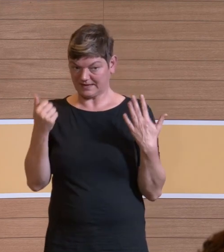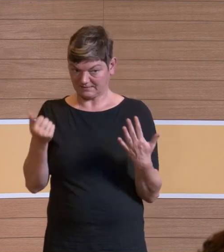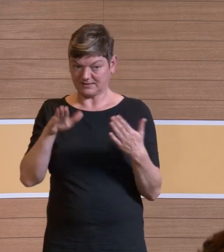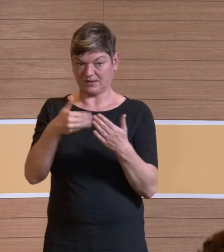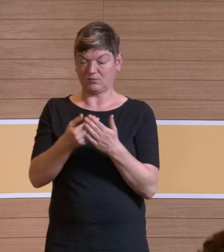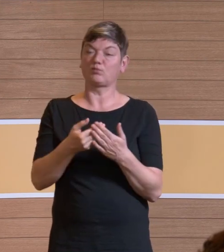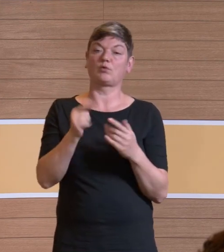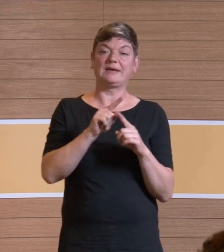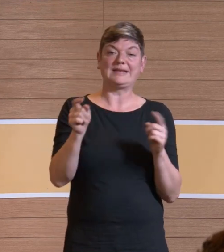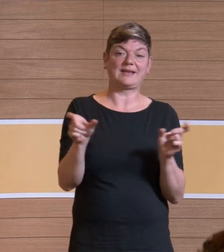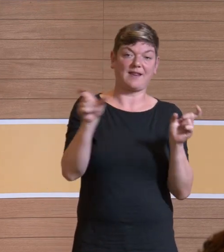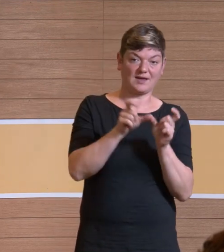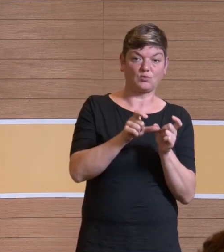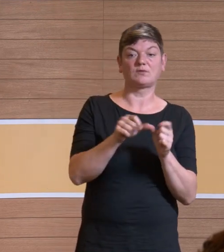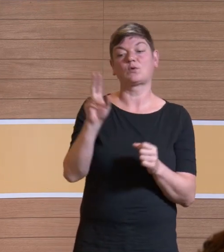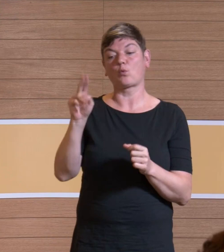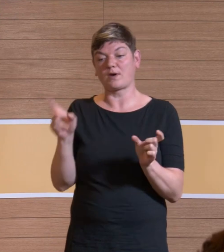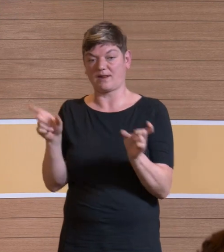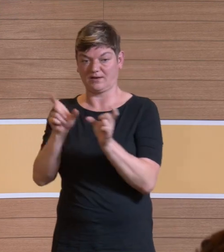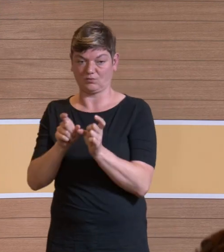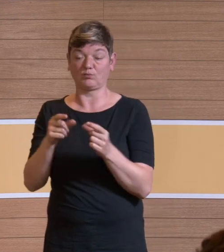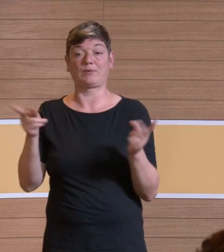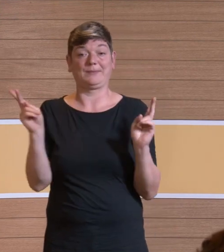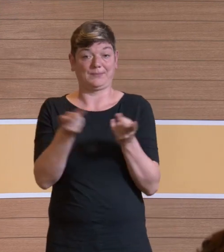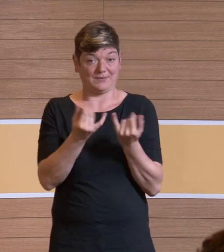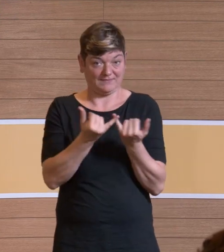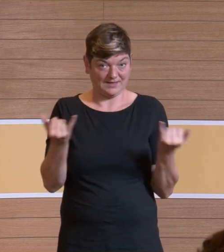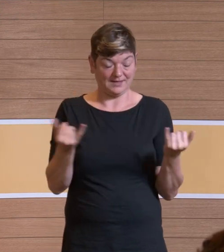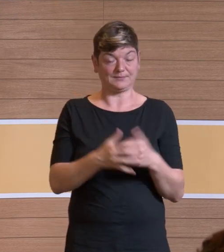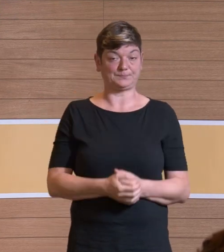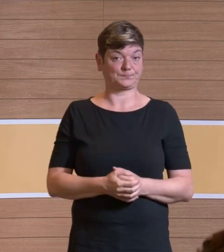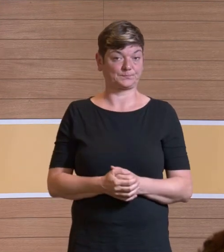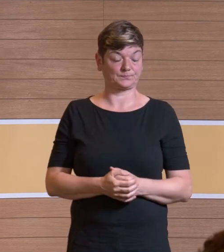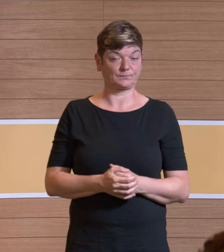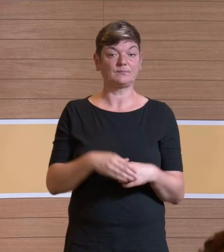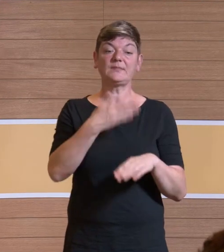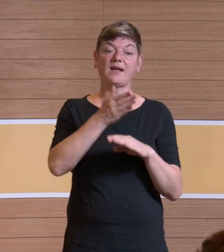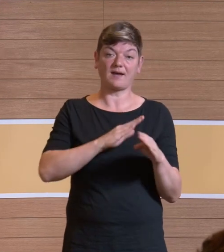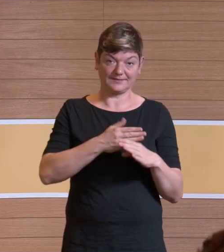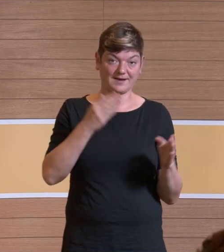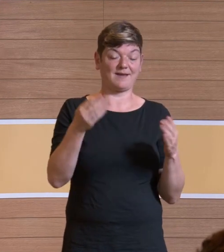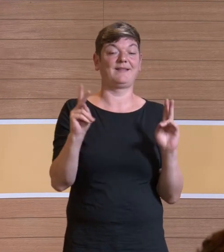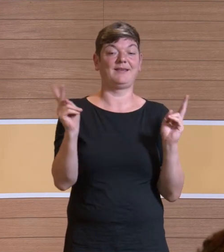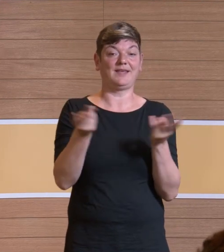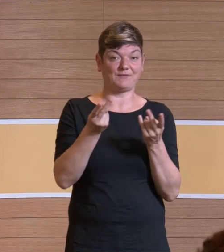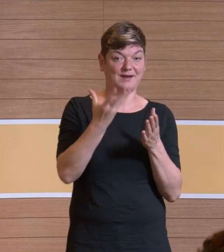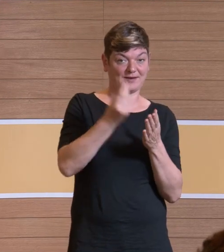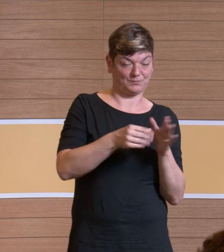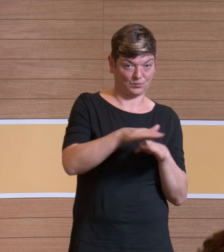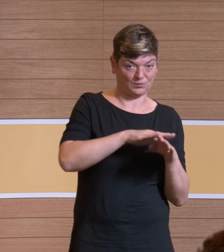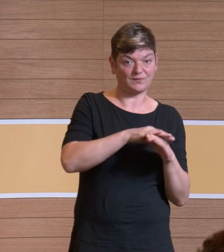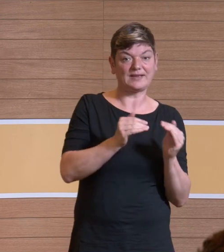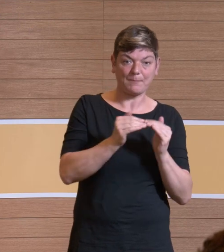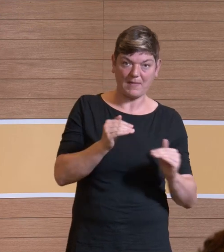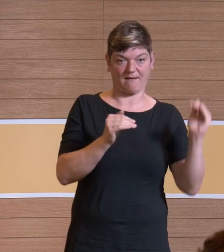Und dementsprechend kriege ich das nur gleich, wenn ich den Anteil der äquivalenten Absorptionsfläche erhöhe.